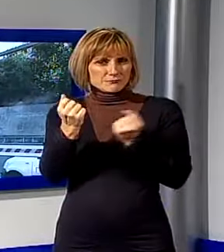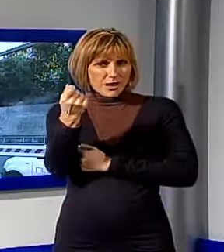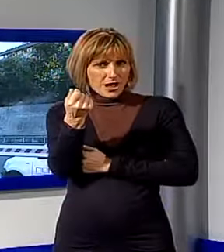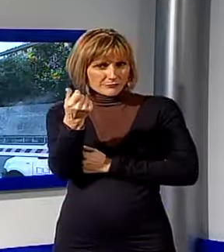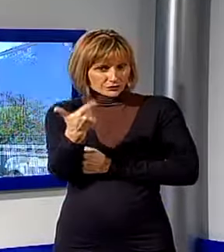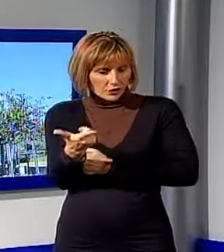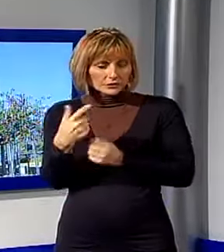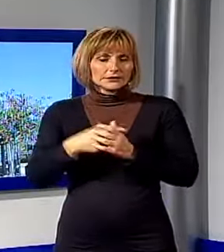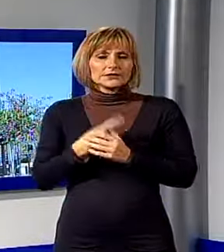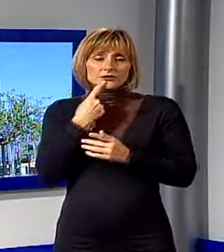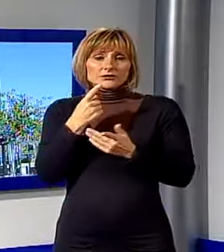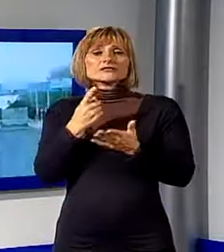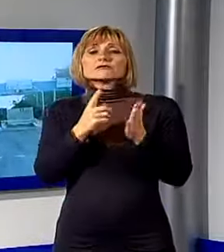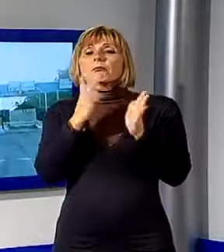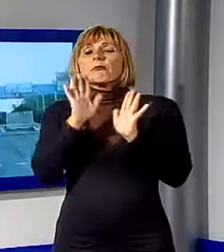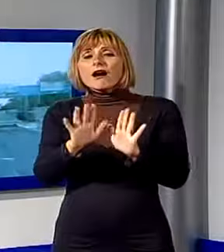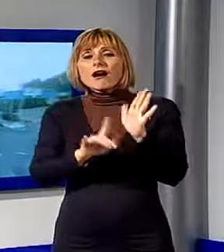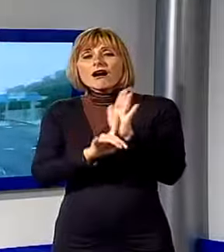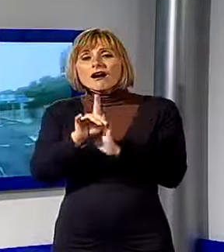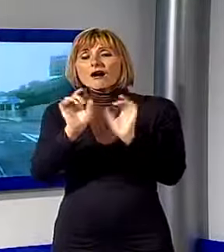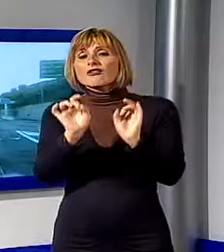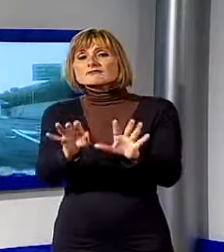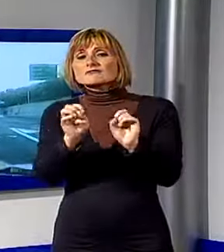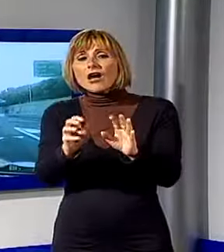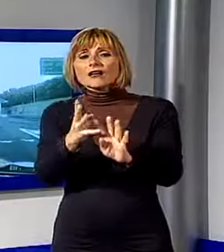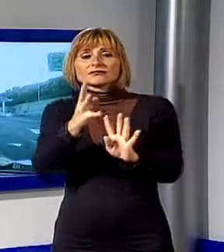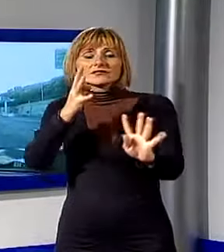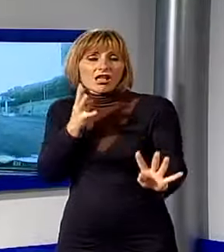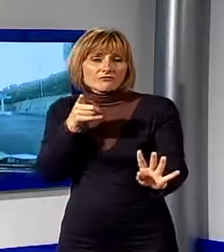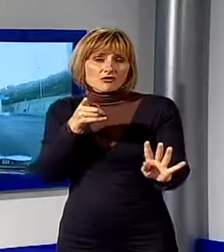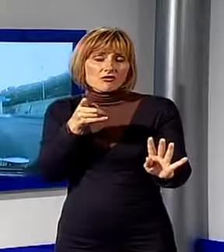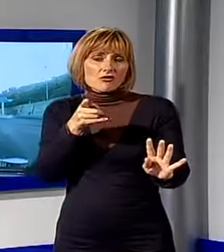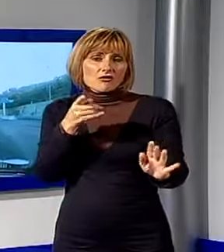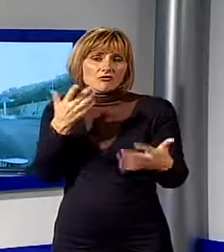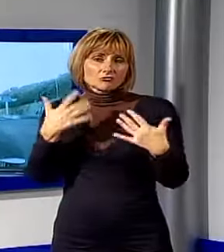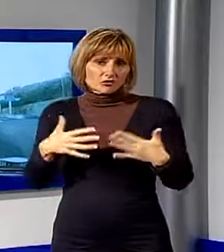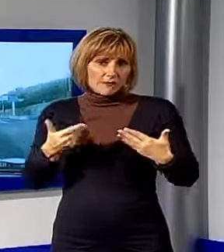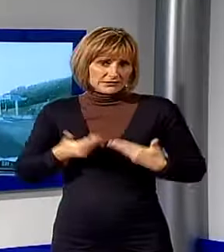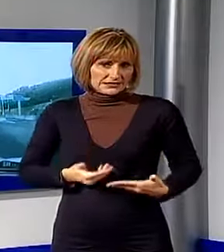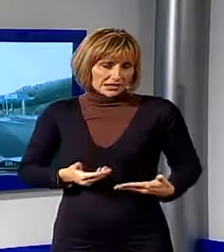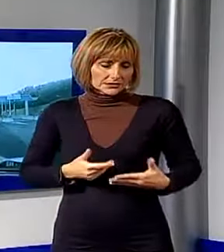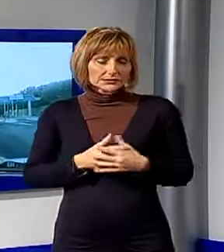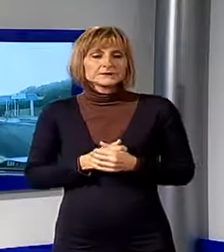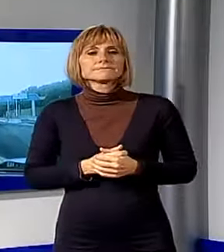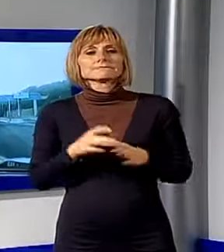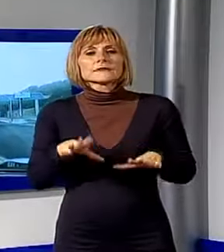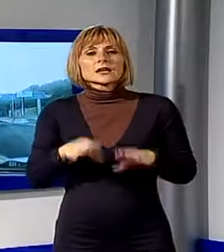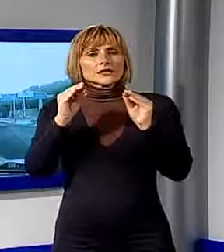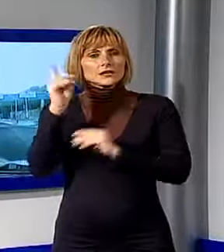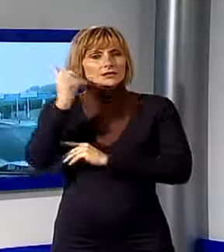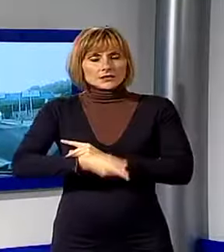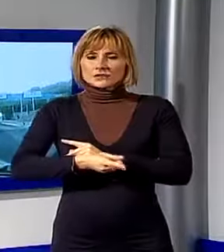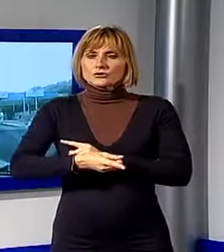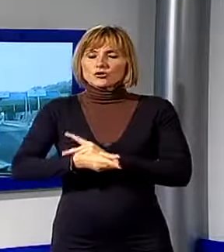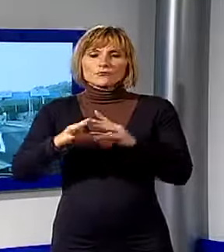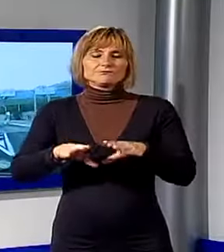ripercussioni in termini di smog e traffico su un'arteria già notevolmente trafficata. Ancora in certi tempi di inizio del provvedimento come